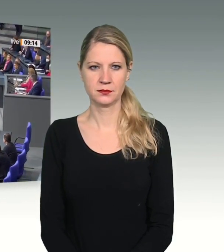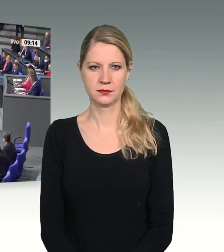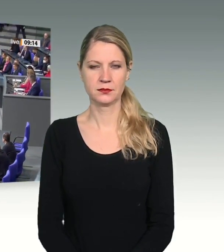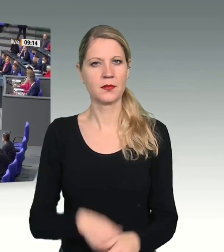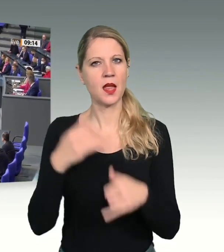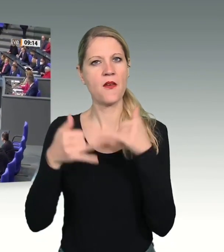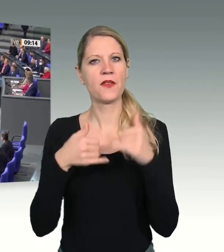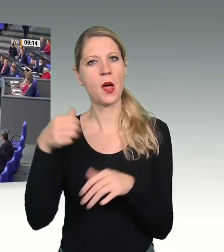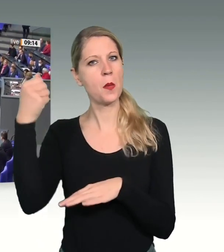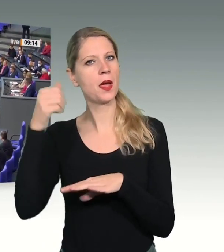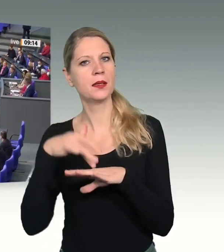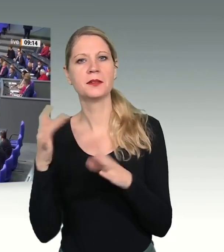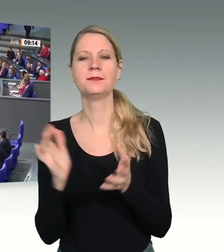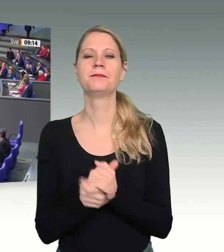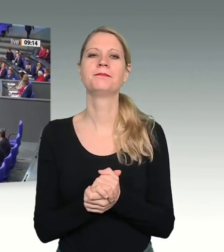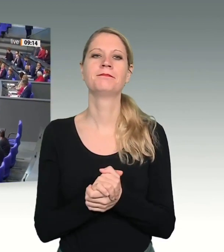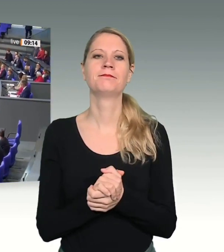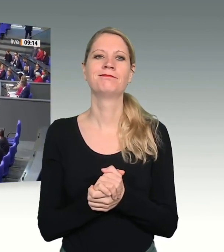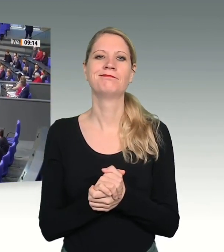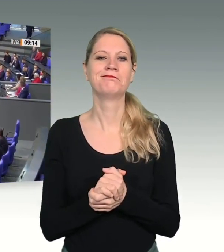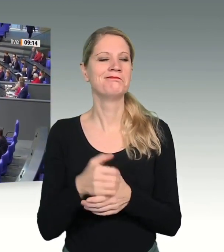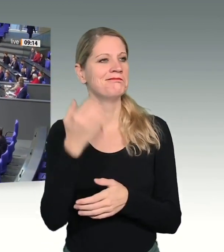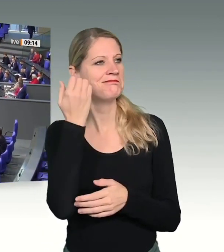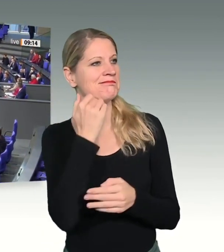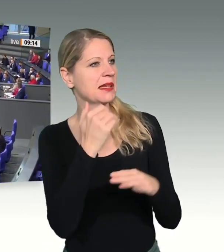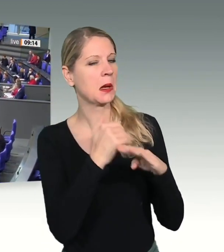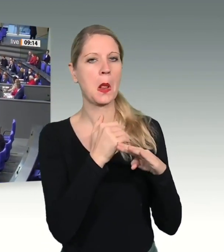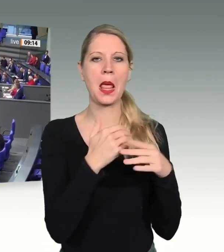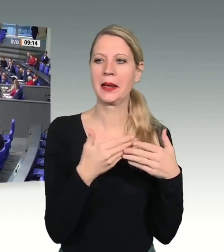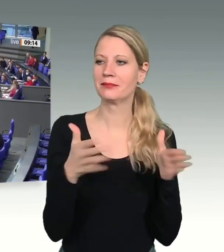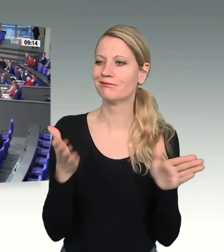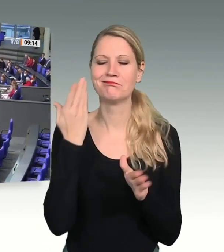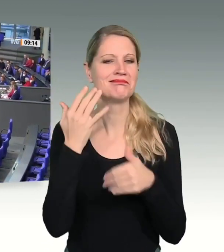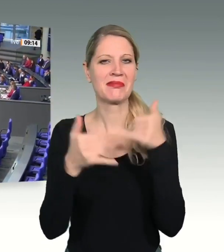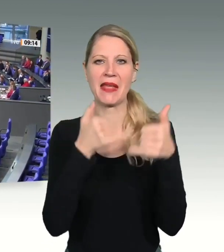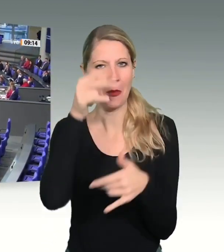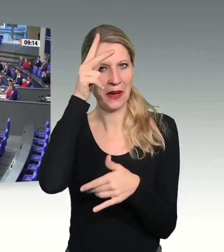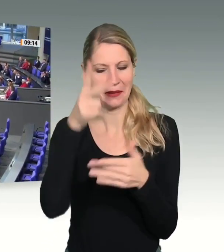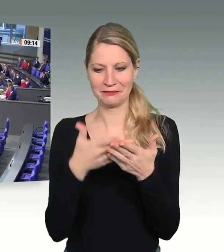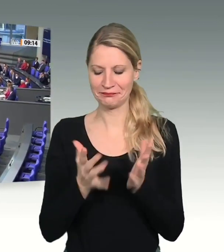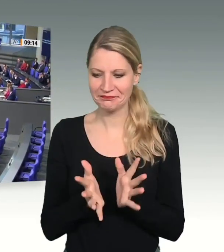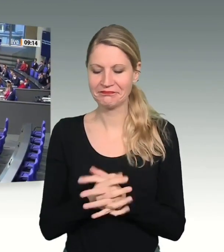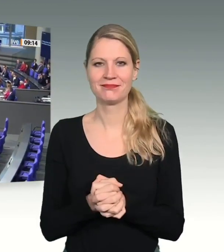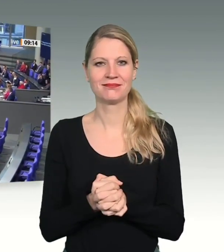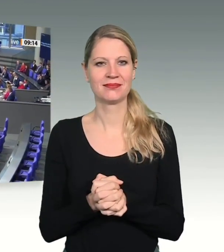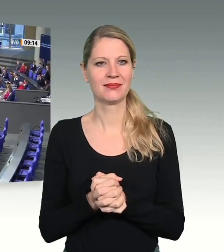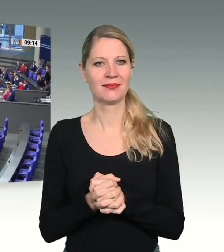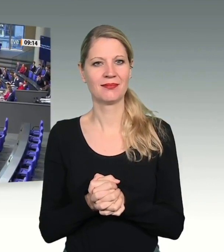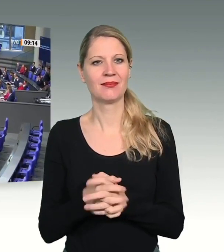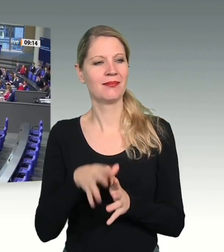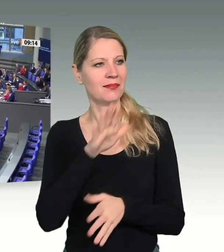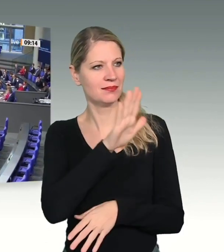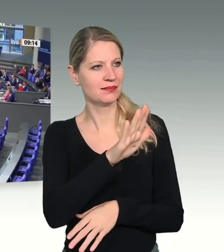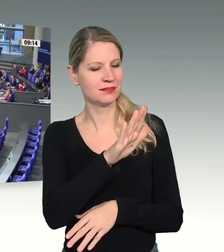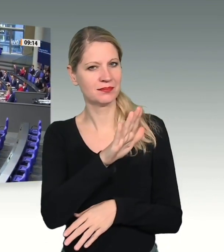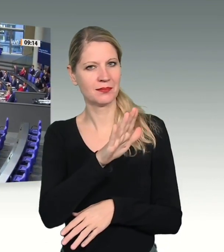Frau Präsidentin! Verehrte Kolleginnen und Kollegen! Meine sehr geehrten Damen und Herren! Ich bedanke mich sehr für Ihre